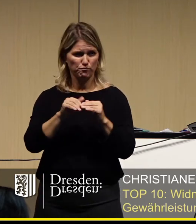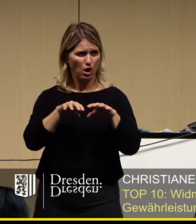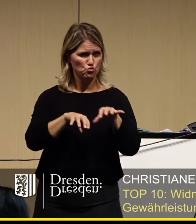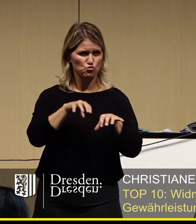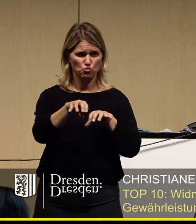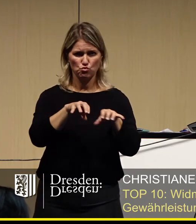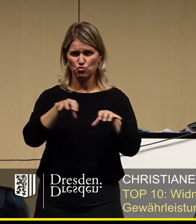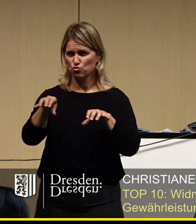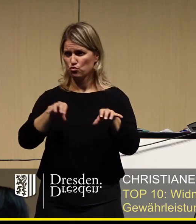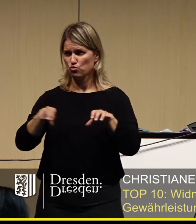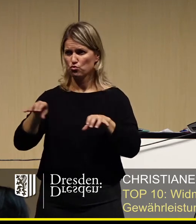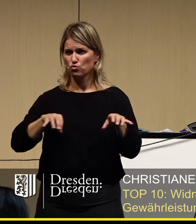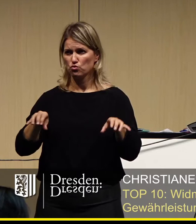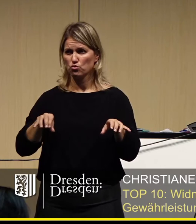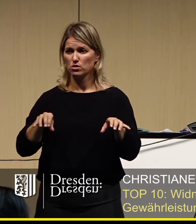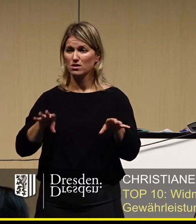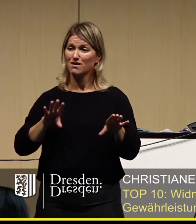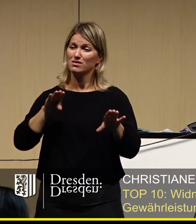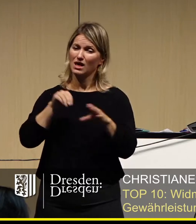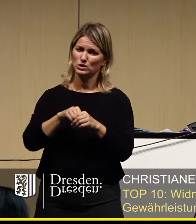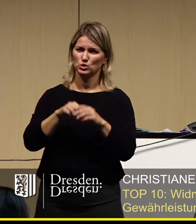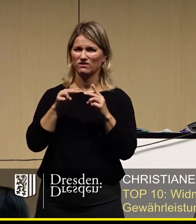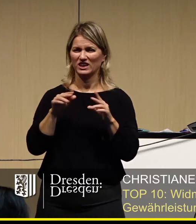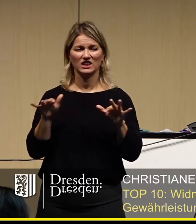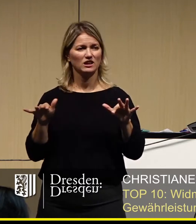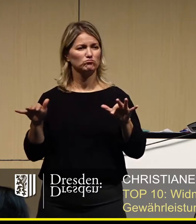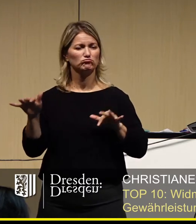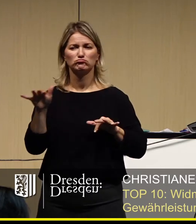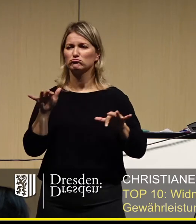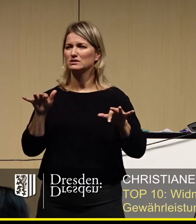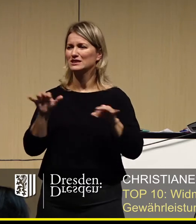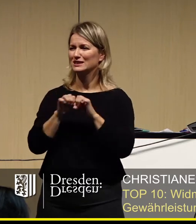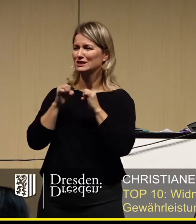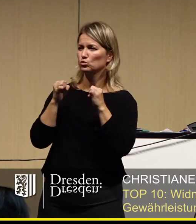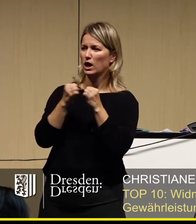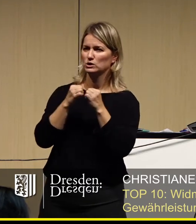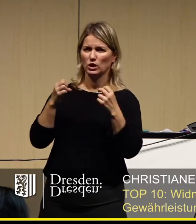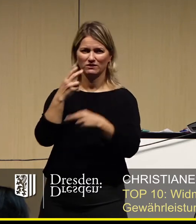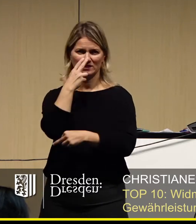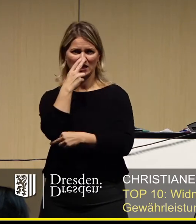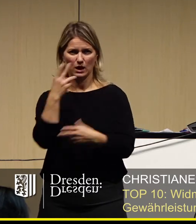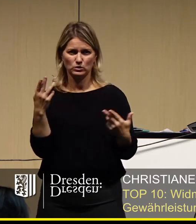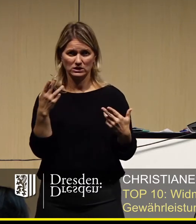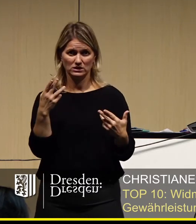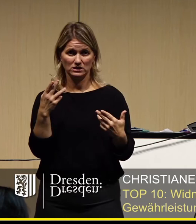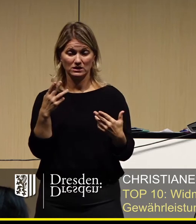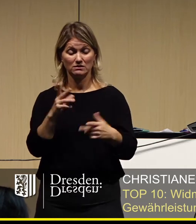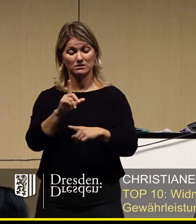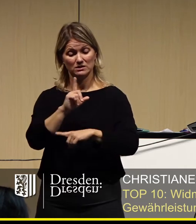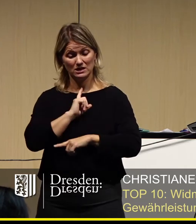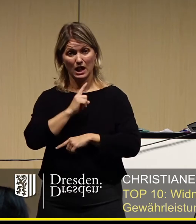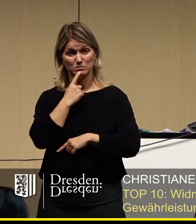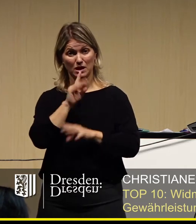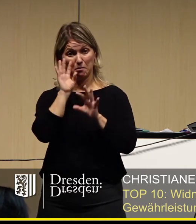da ganz nüchtern einfach sieht, wie ist die Lage. Und da ist eigentlich meine Meinung, wenn man an diesem Tag